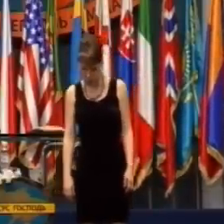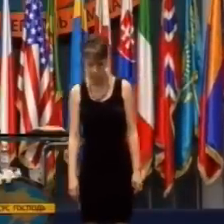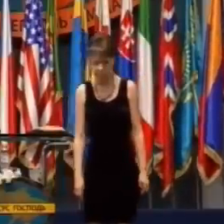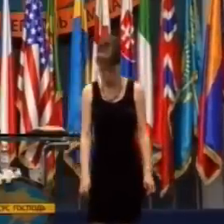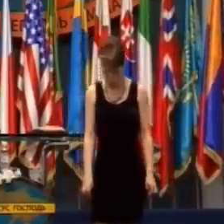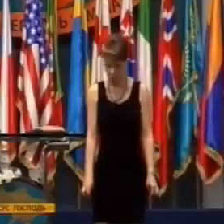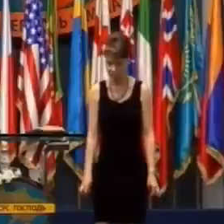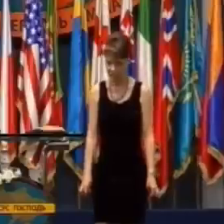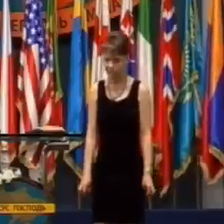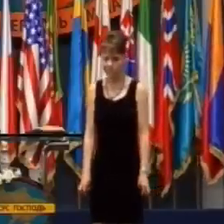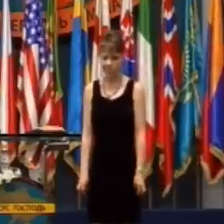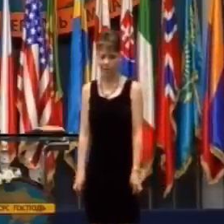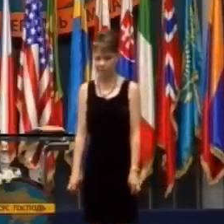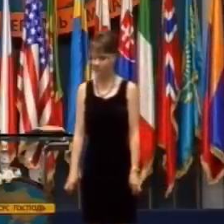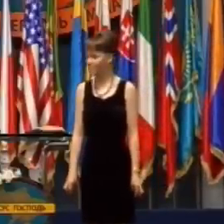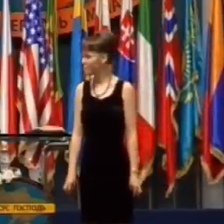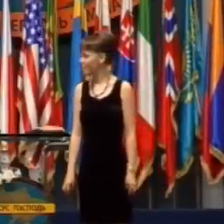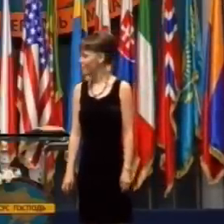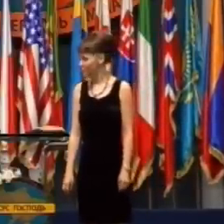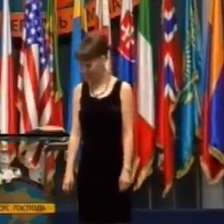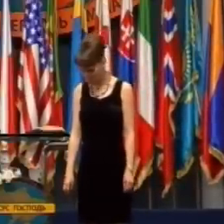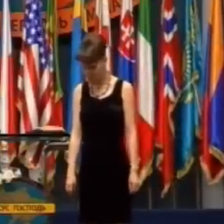Mám vám povedať, ako sa to robí?